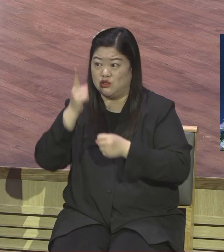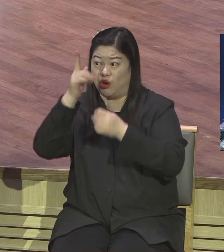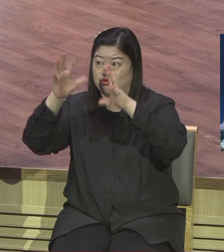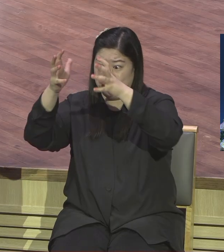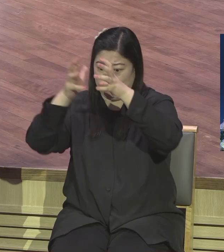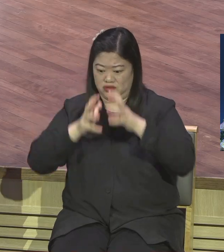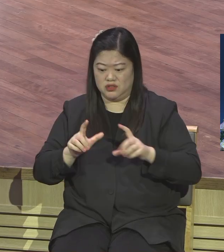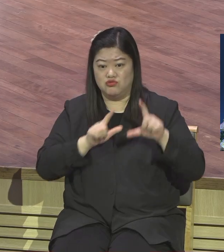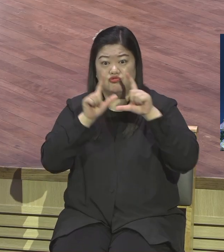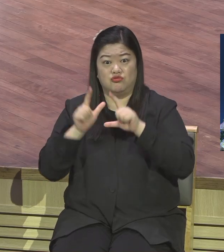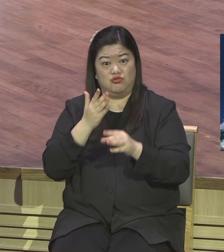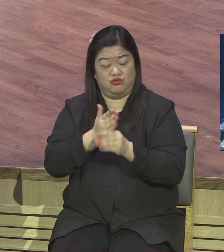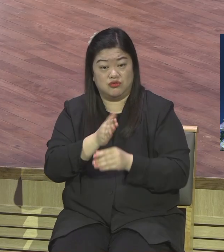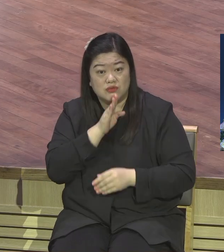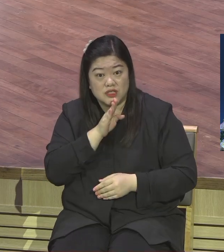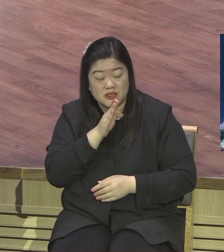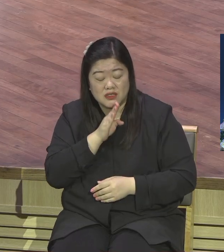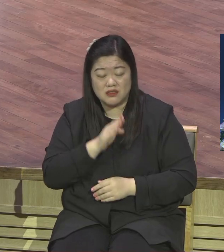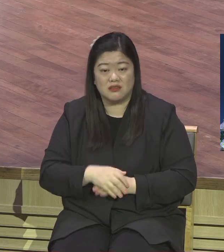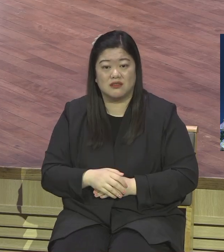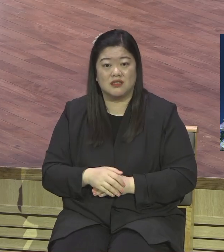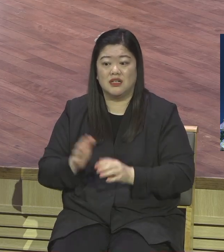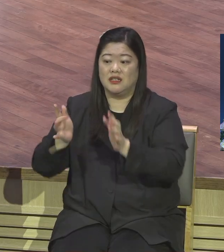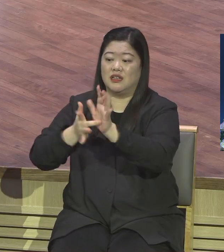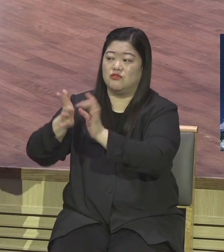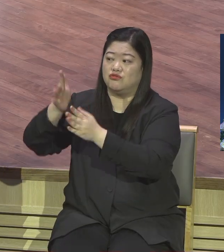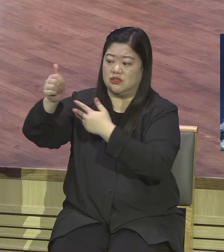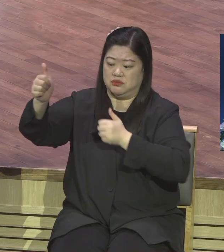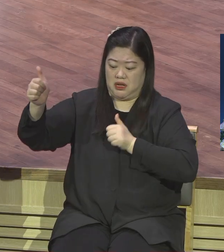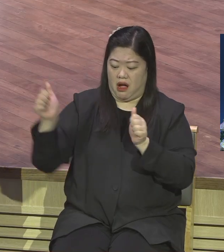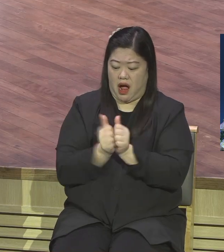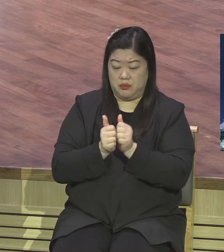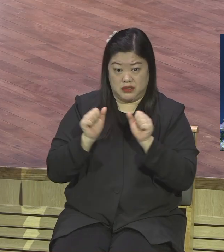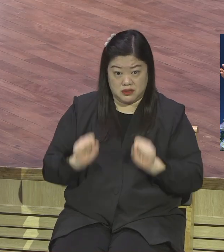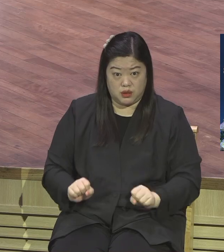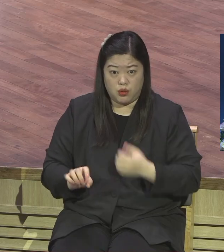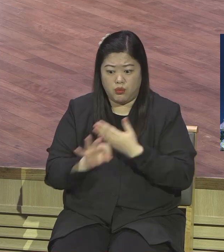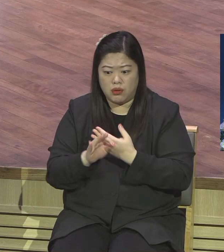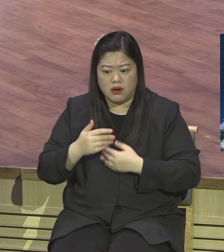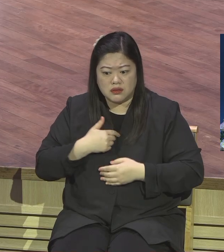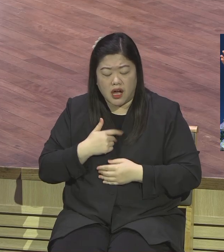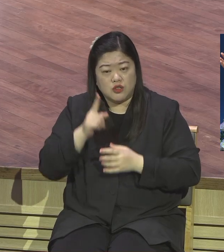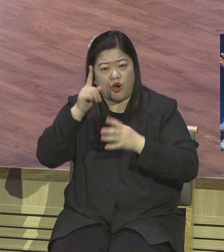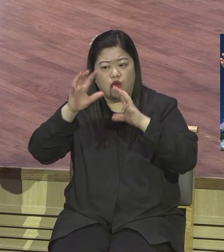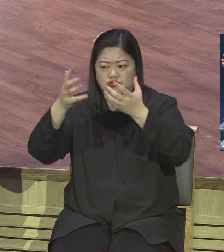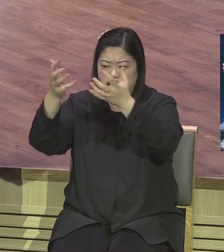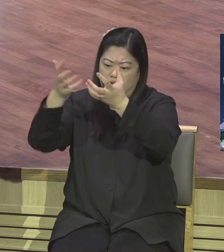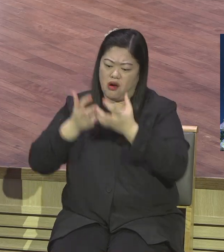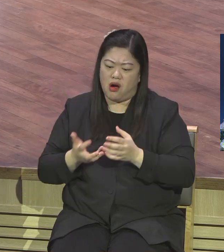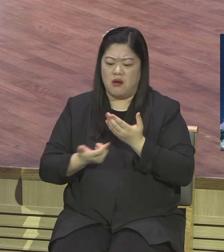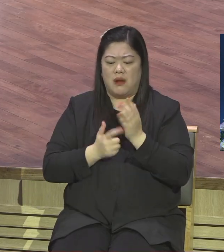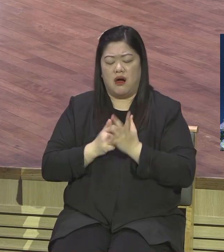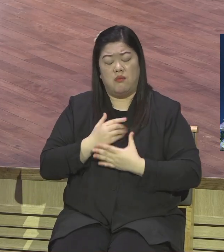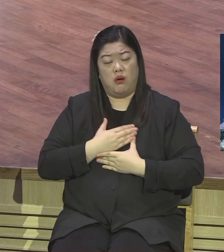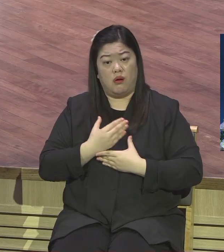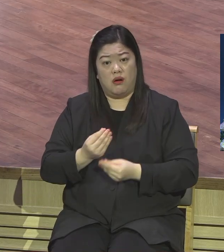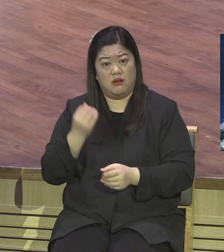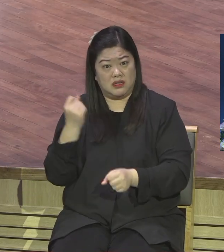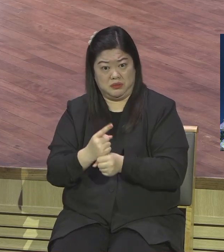나라 예수께서 계시는 그곳 믿음의 선전들이 있는 그곳 우리 부모님이 계시는 그곳 이미 우리 보장되어 있기